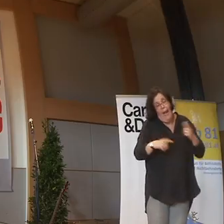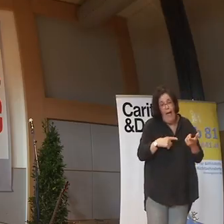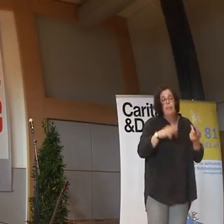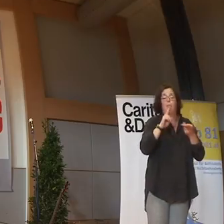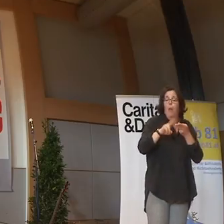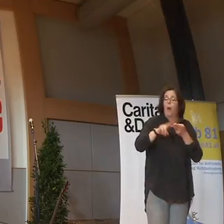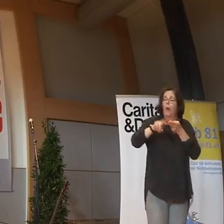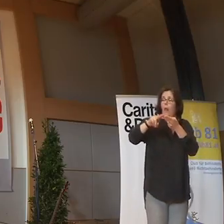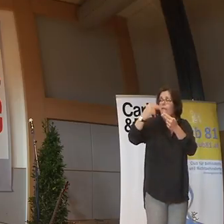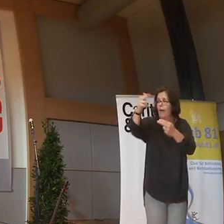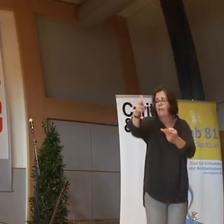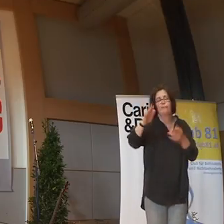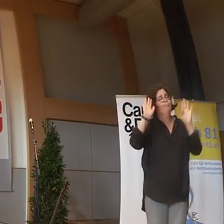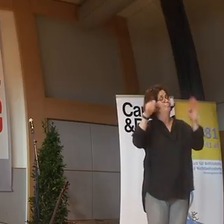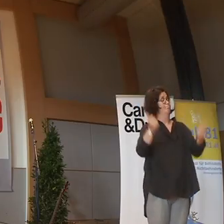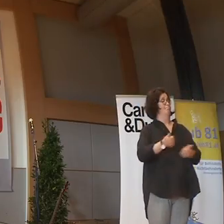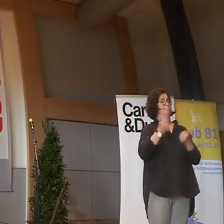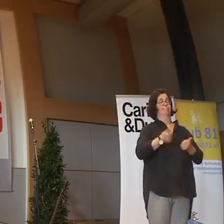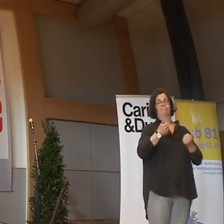unterhalten sich dann. Wunderbar.